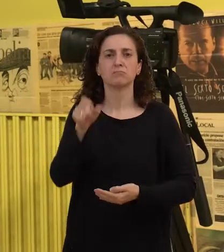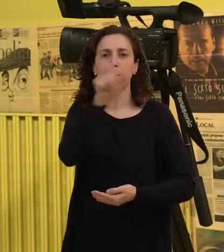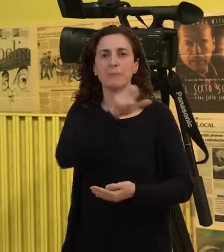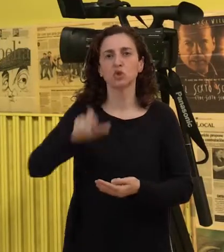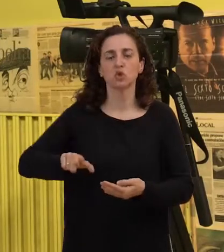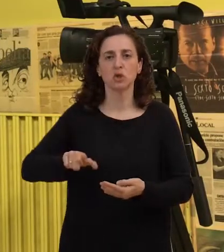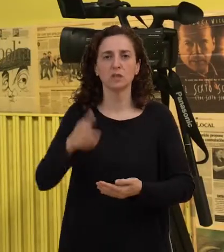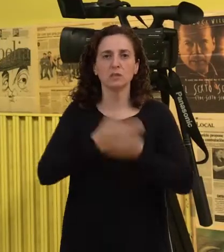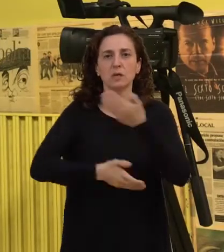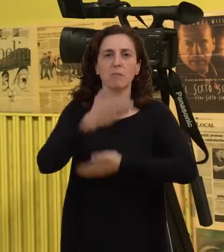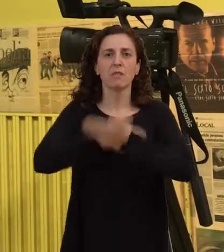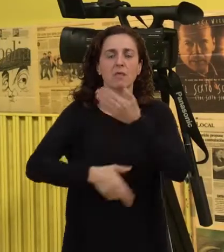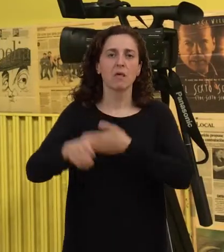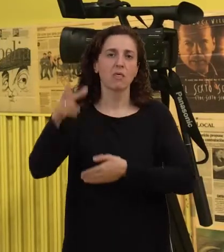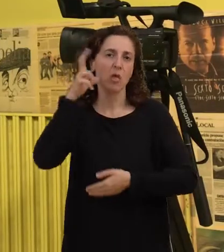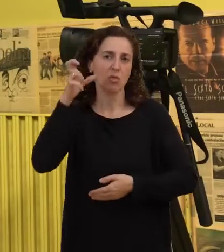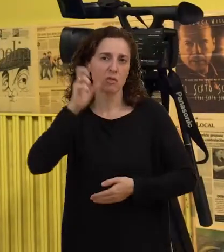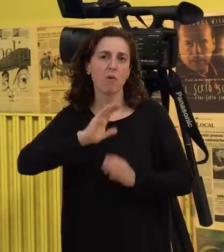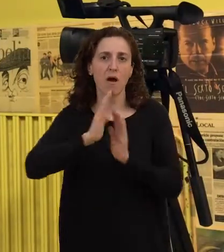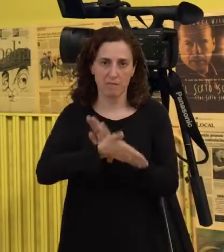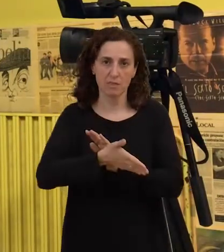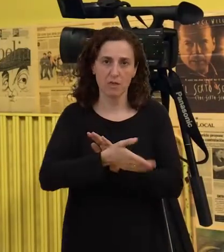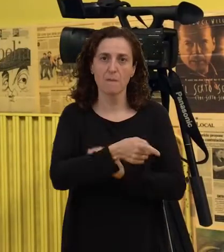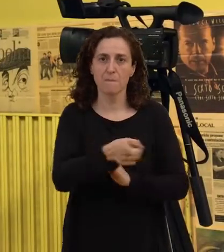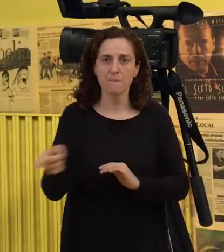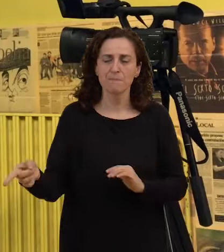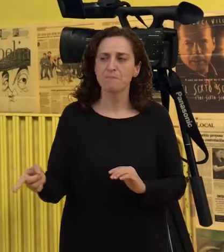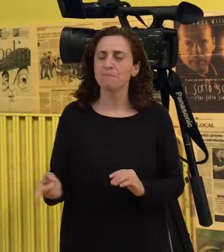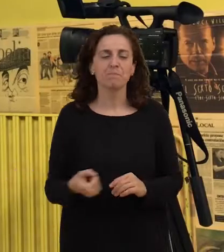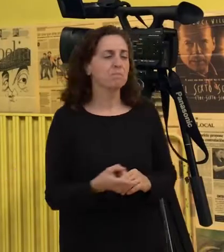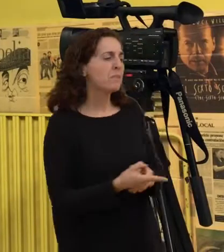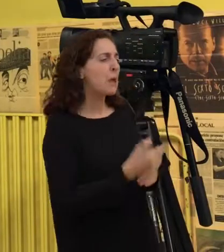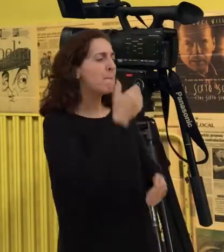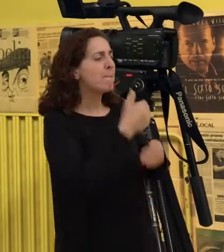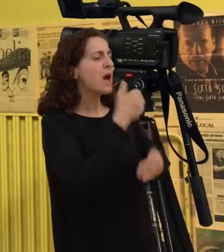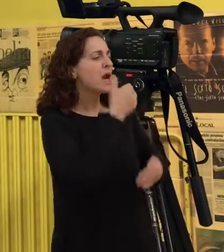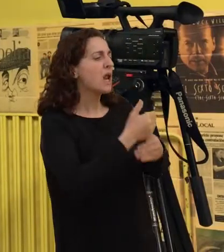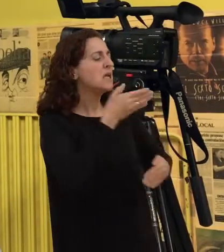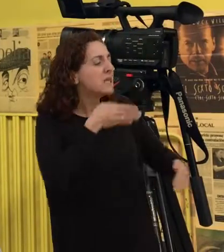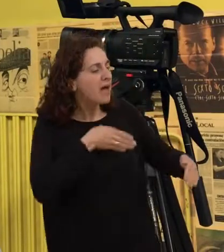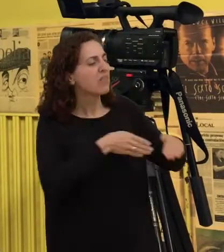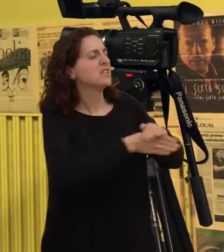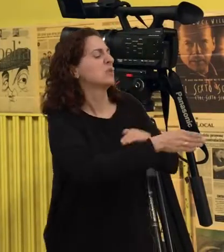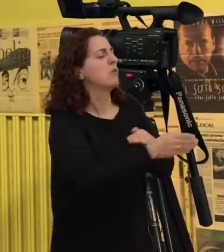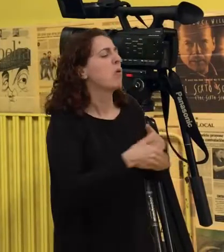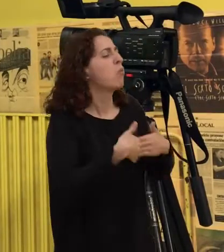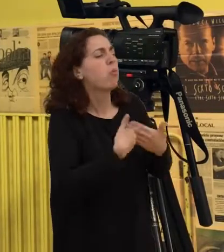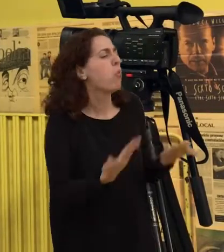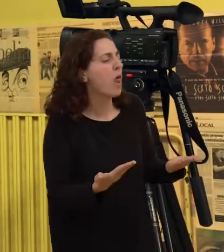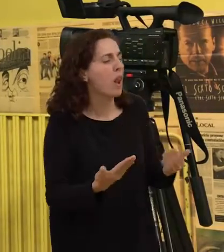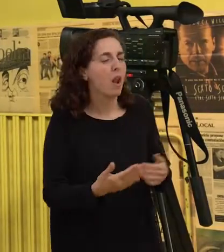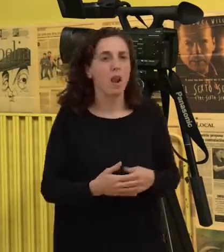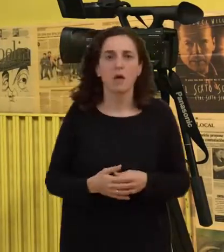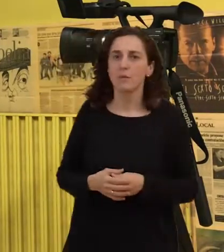discapacidad auditiva. ¿Y cuáles son esas barreras de accesibilidad, fundamentalmente? Pues,